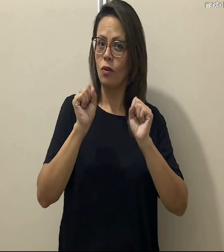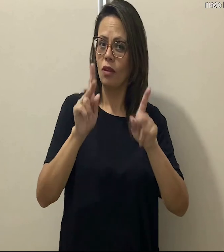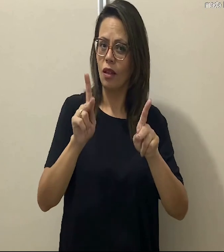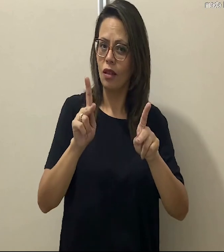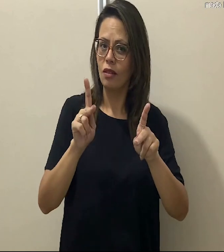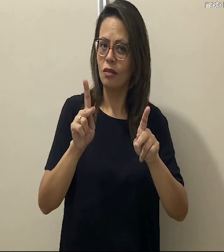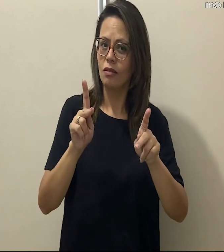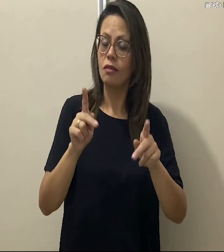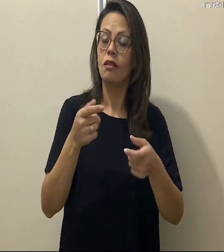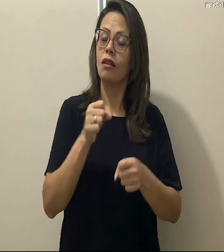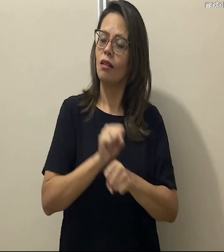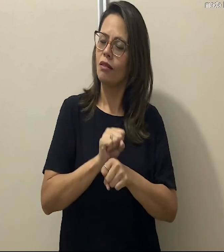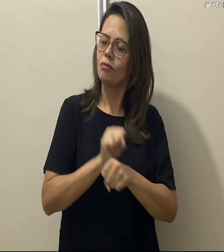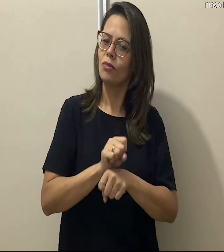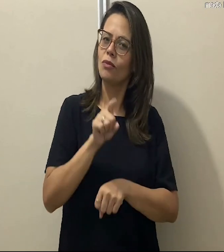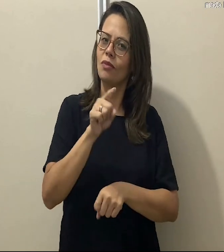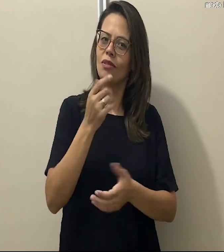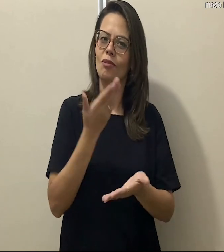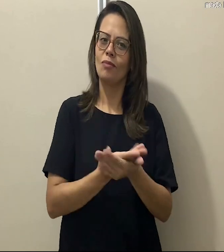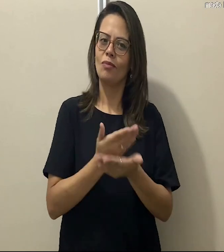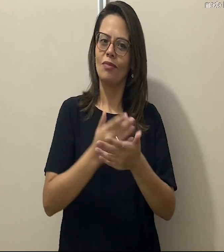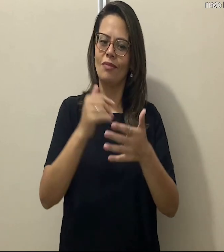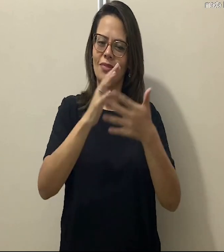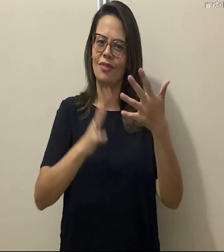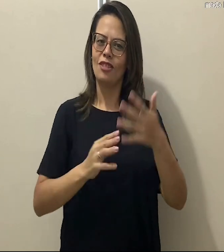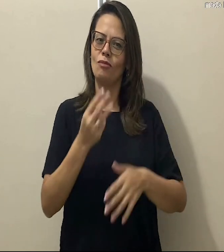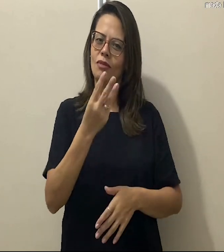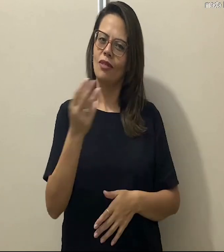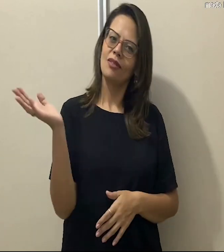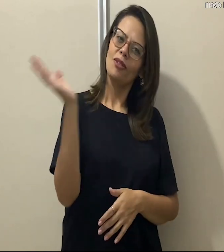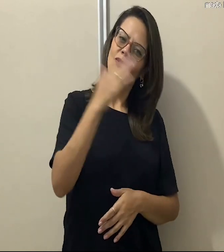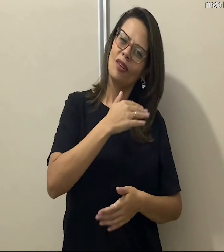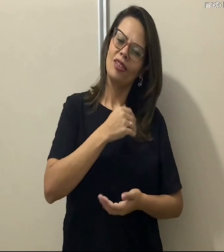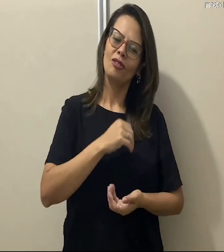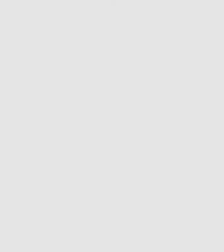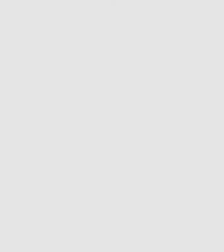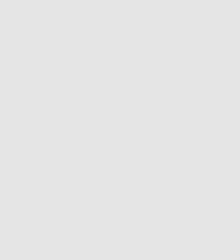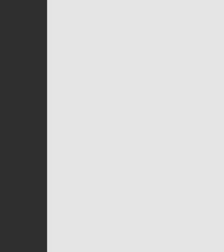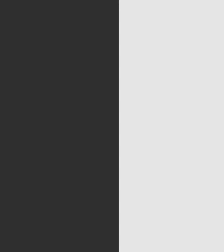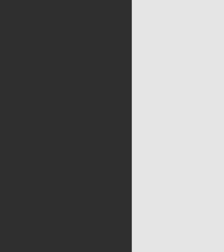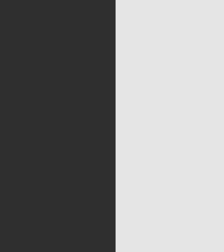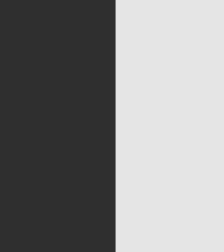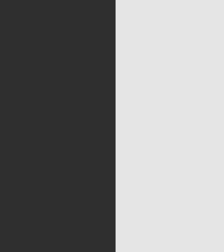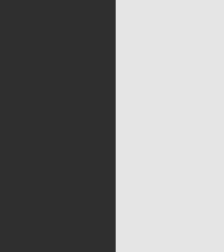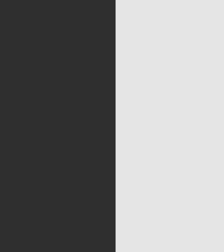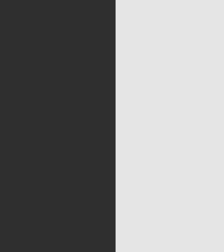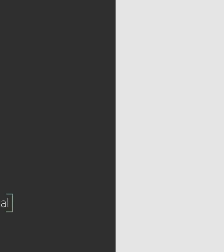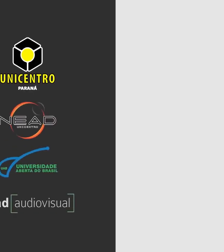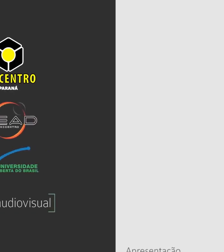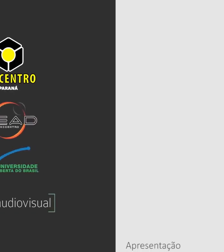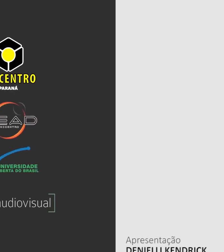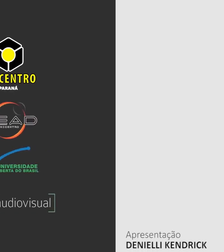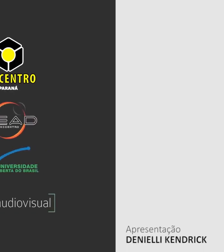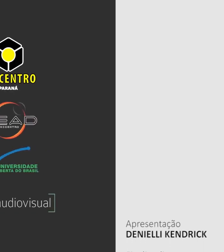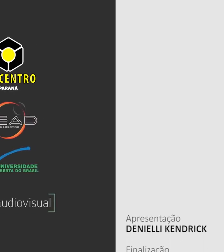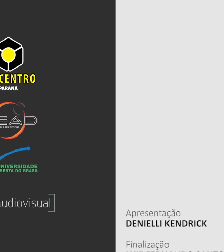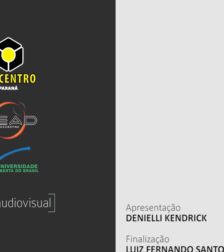ok? Eu espero você pra estudar Libras 3. Vamos lá? Música Música